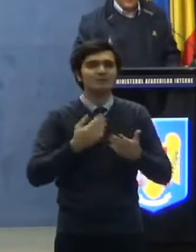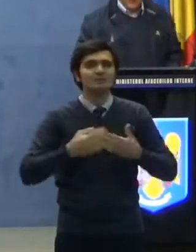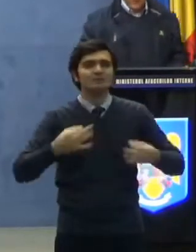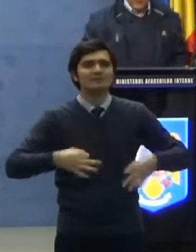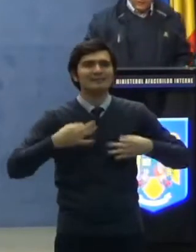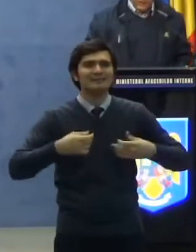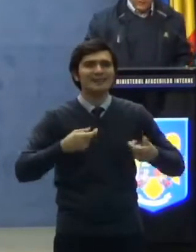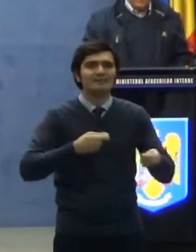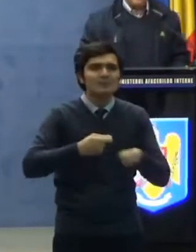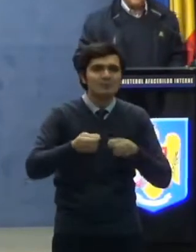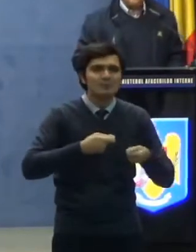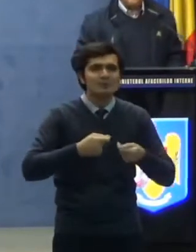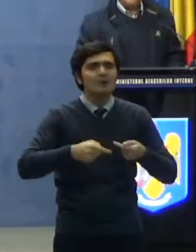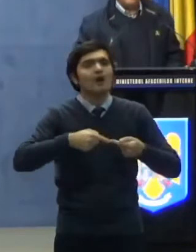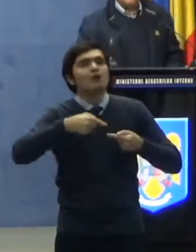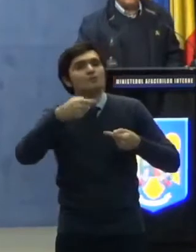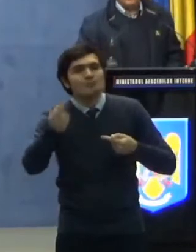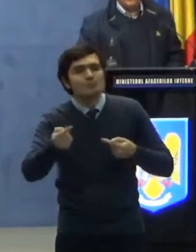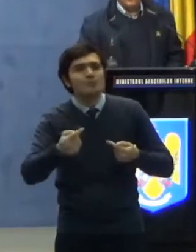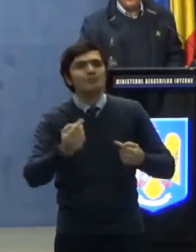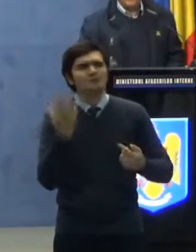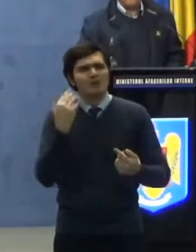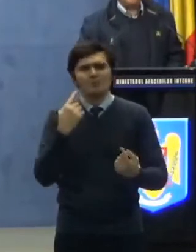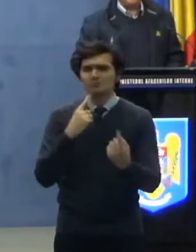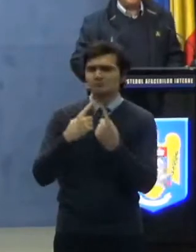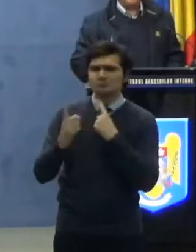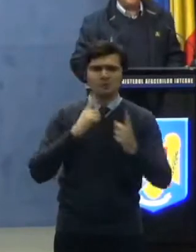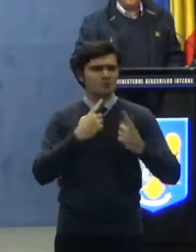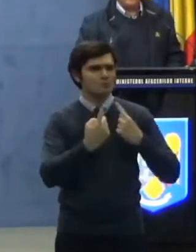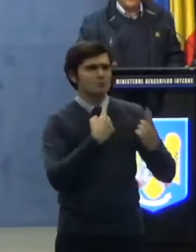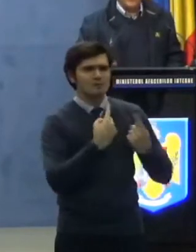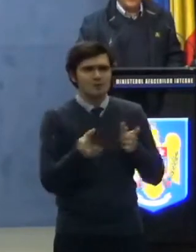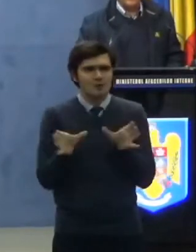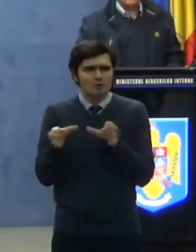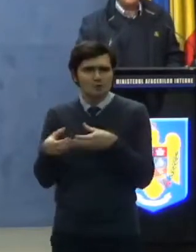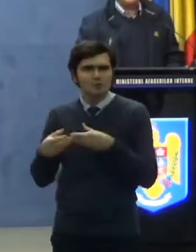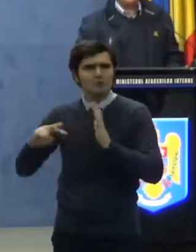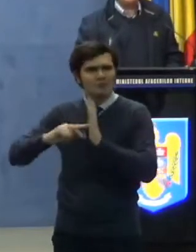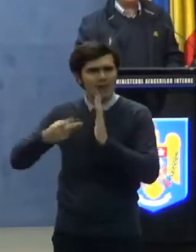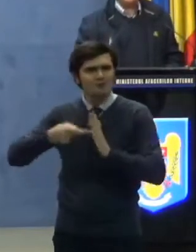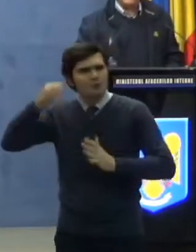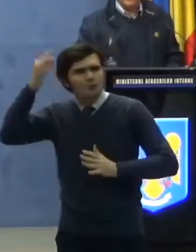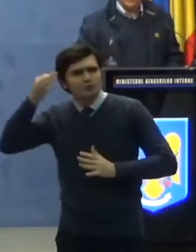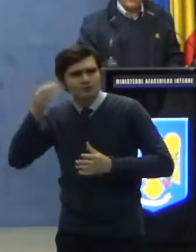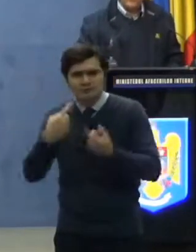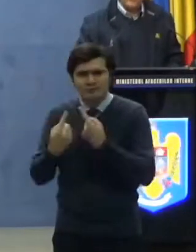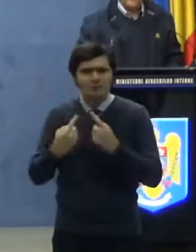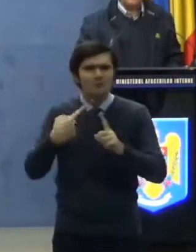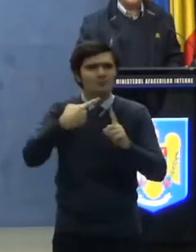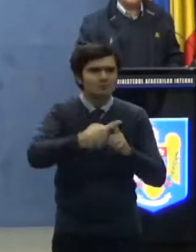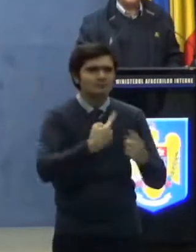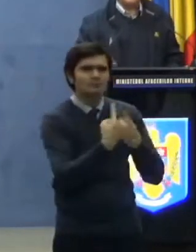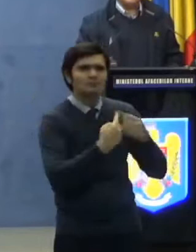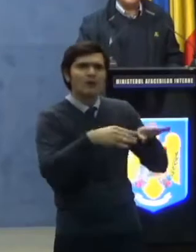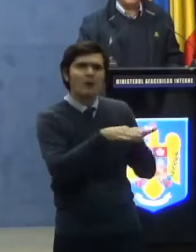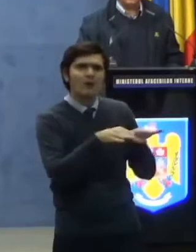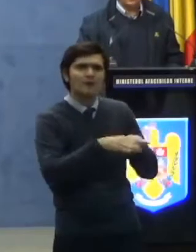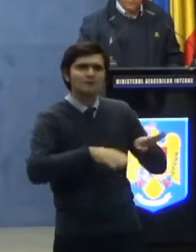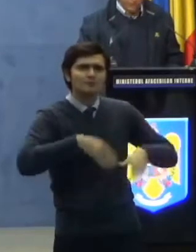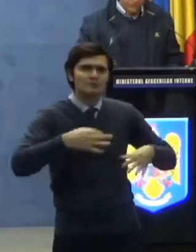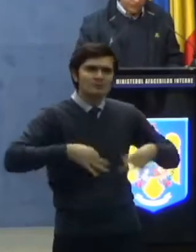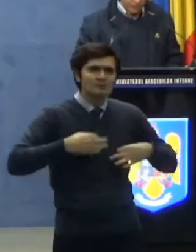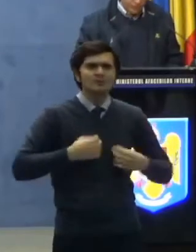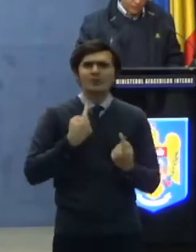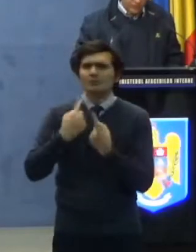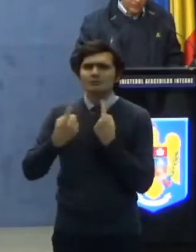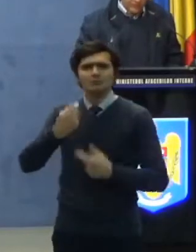Publică și în urma discuțiilor care au avut loc în grupul tehnico-științific și cu colegii de la Ministerul Sănătății și